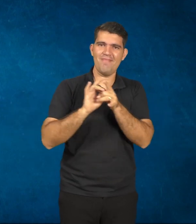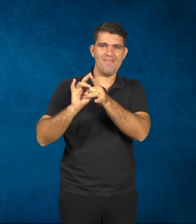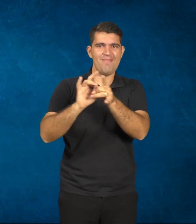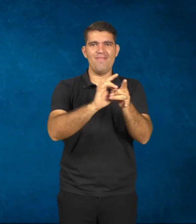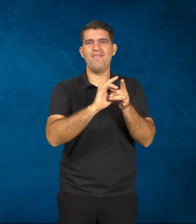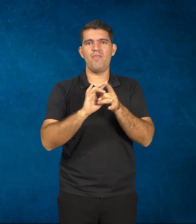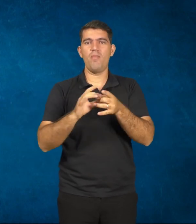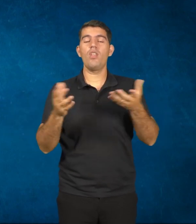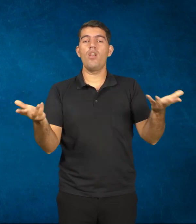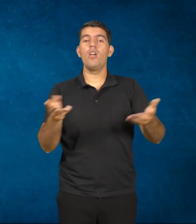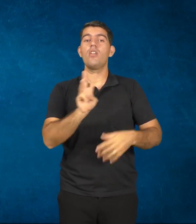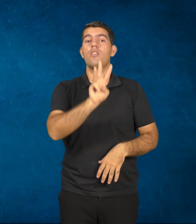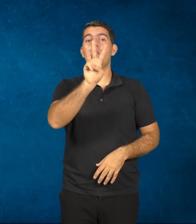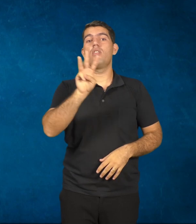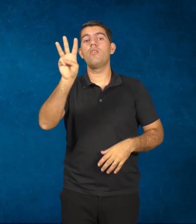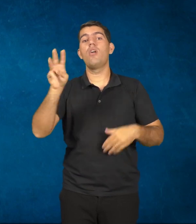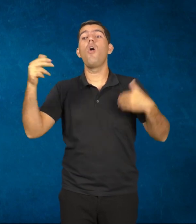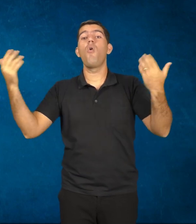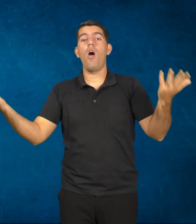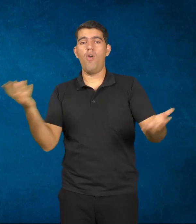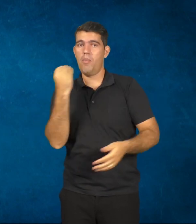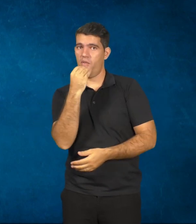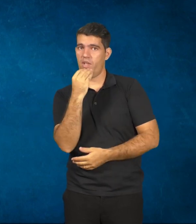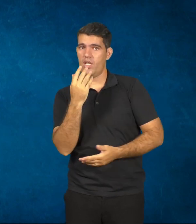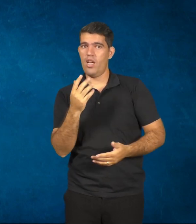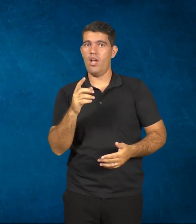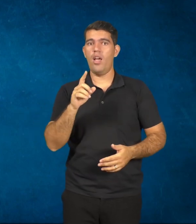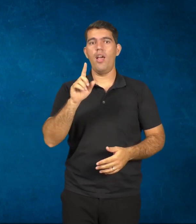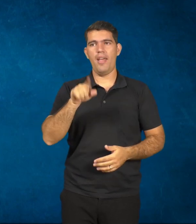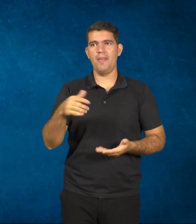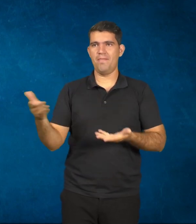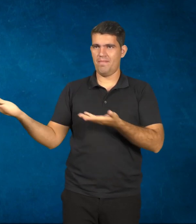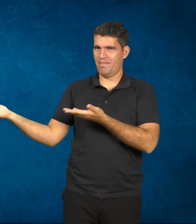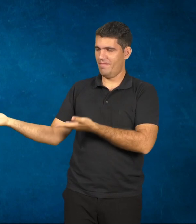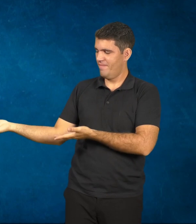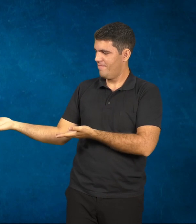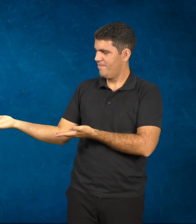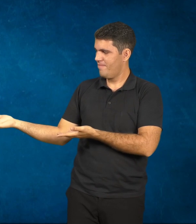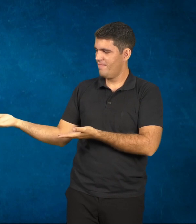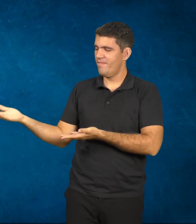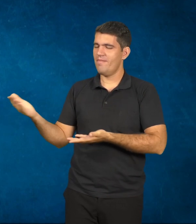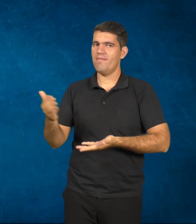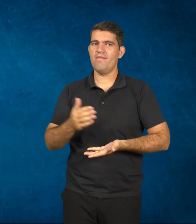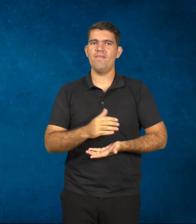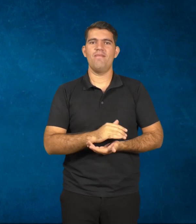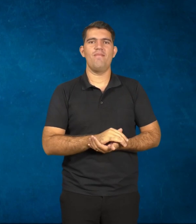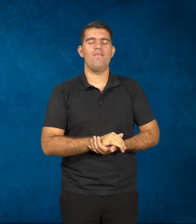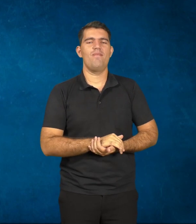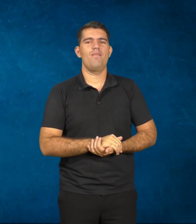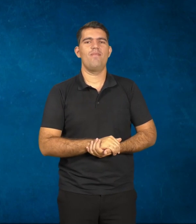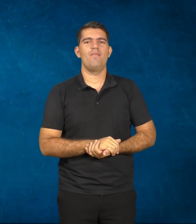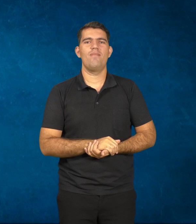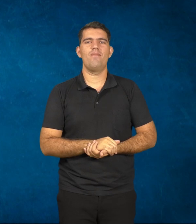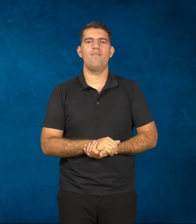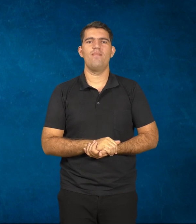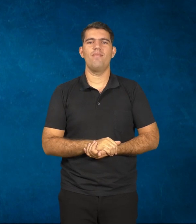da SME aqui do Rio de Janeiro, www.rio.rj.gov.br barra web barra